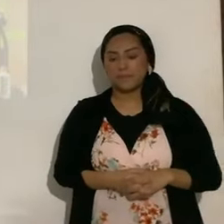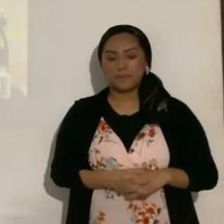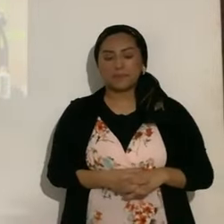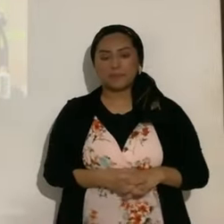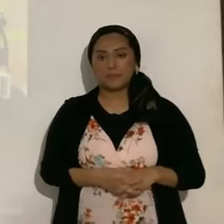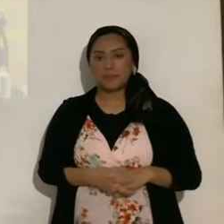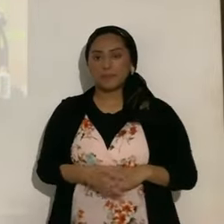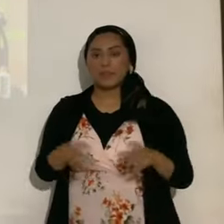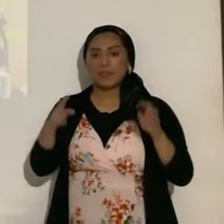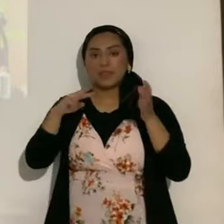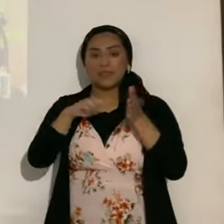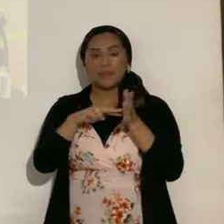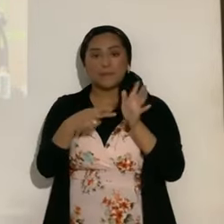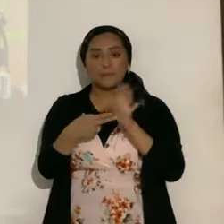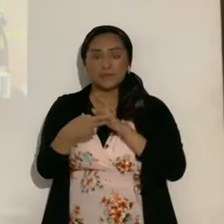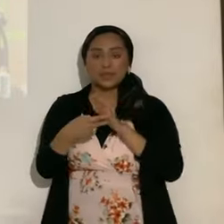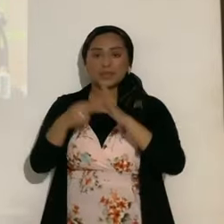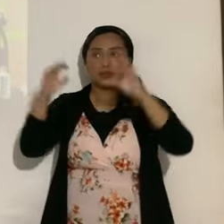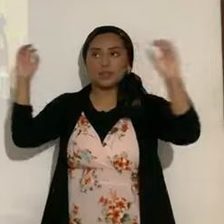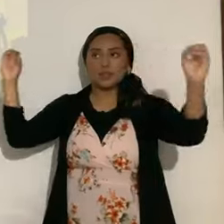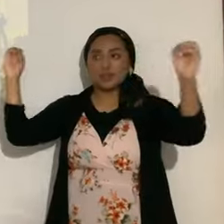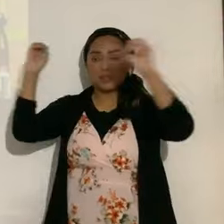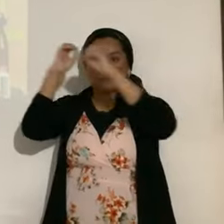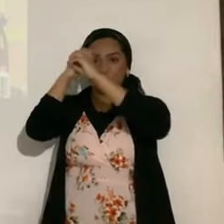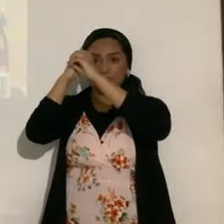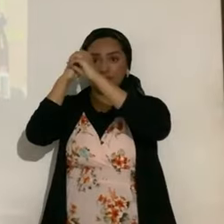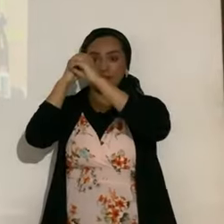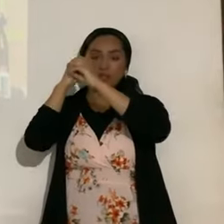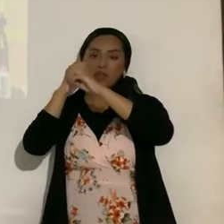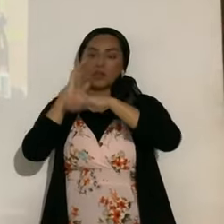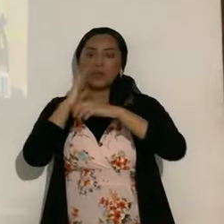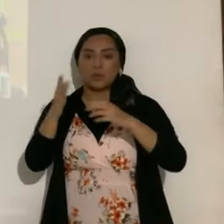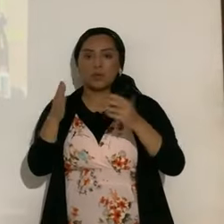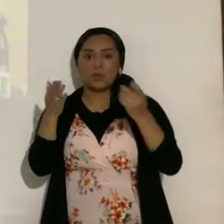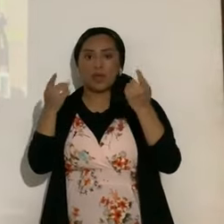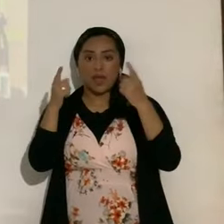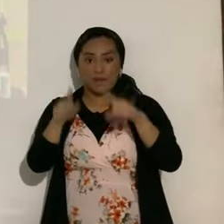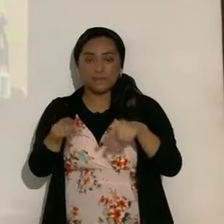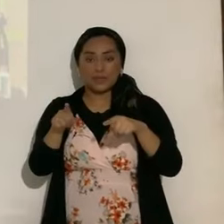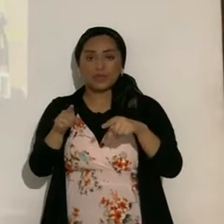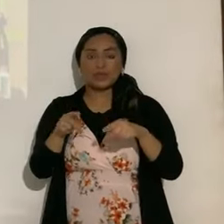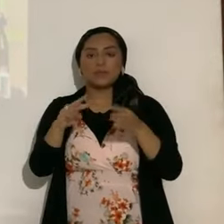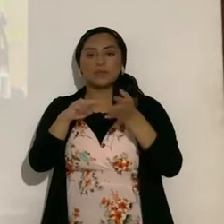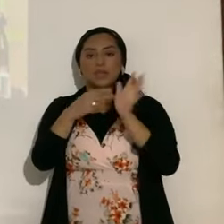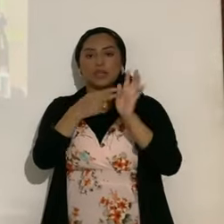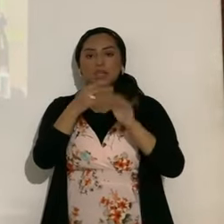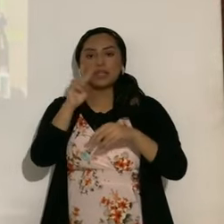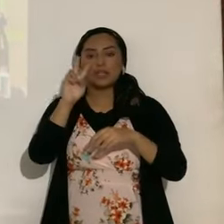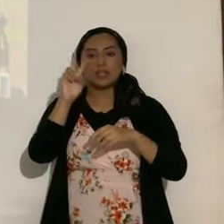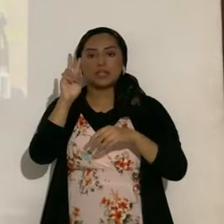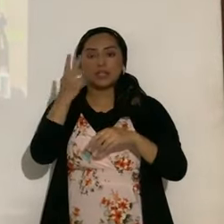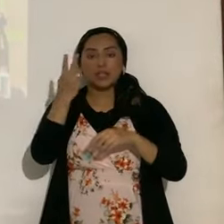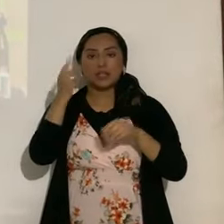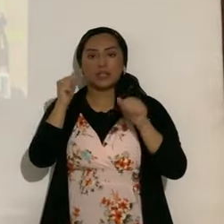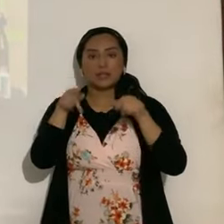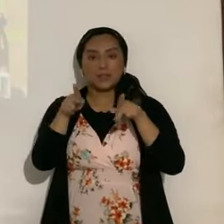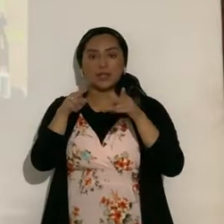Entonces, significa que este eclipse penumbral, el que va a haber, una segunda oportunidad. O sea, Pesaj Shení es la